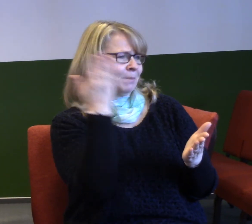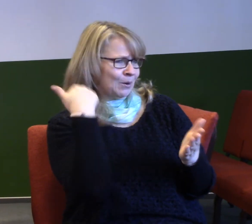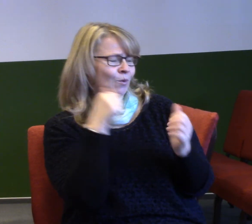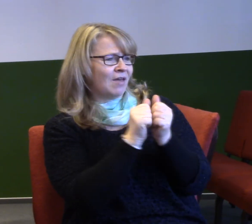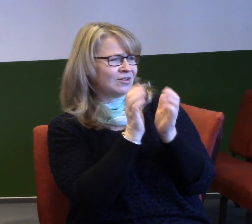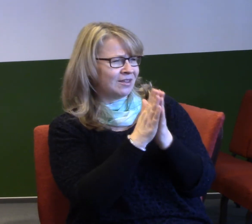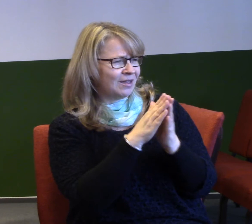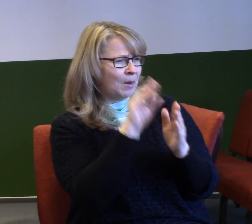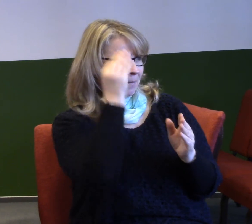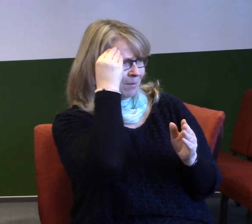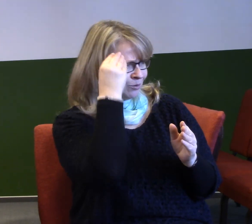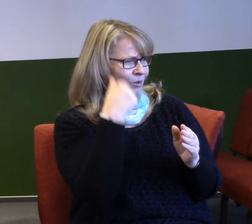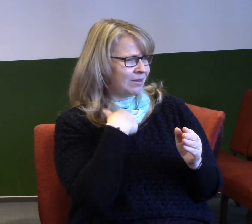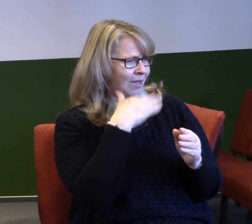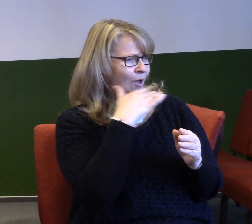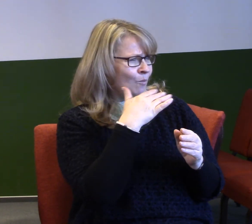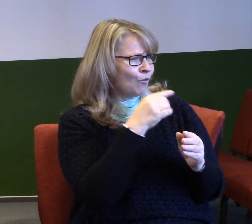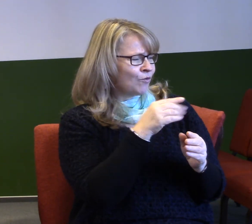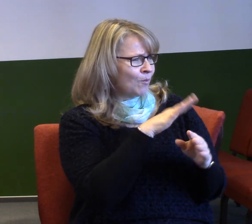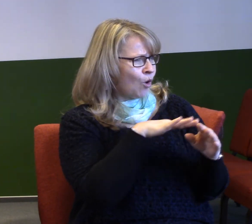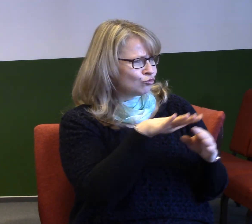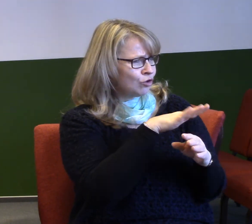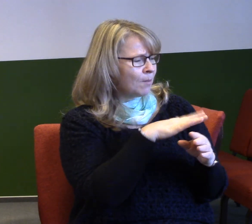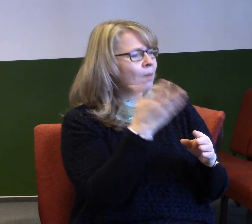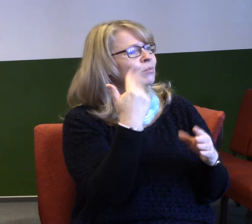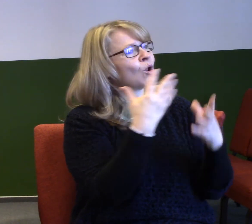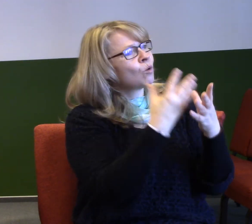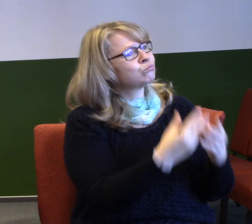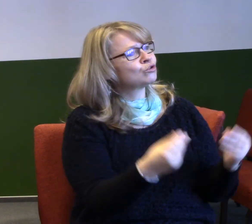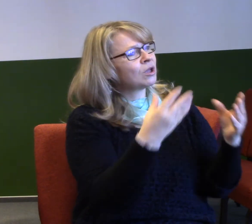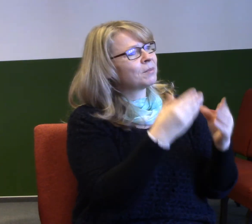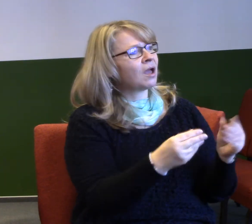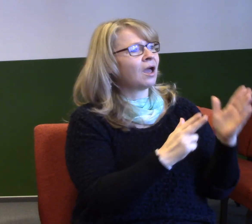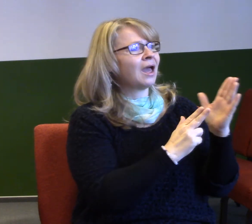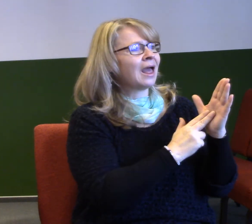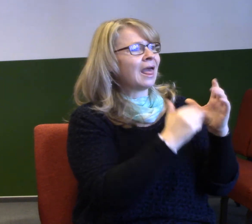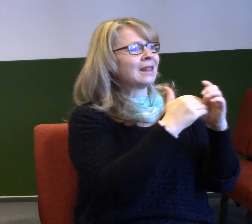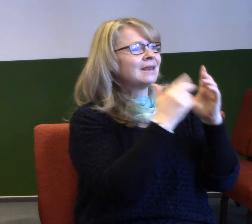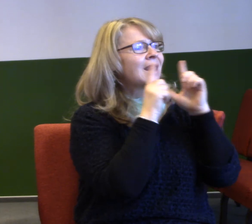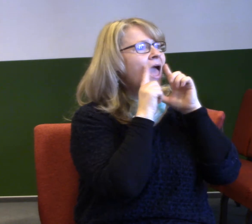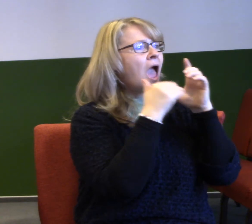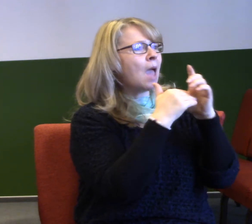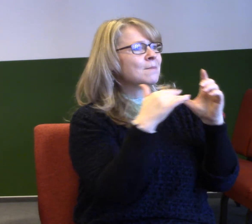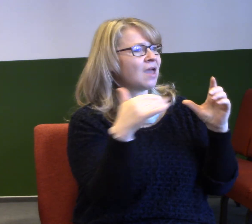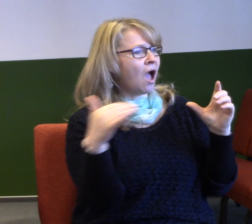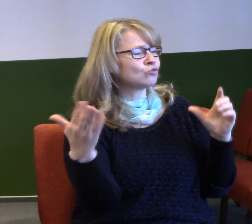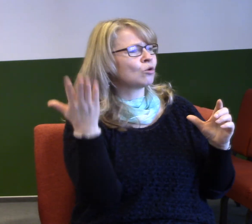vzpomínáte, mluvil jsem příběh Nehemiáše o stavění hradeb